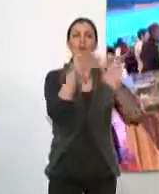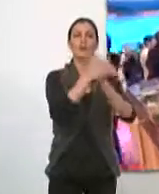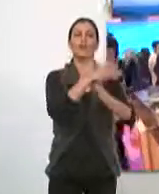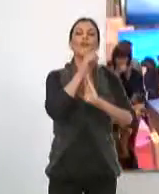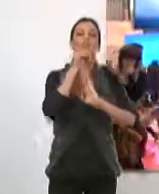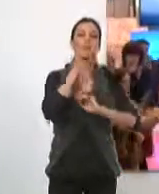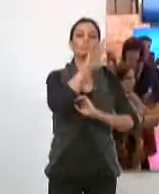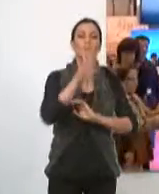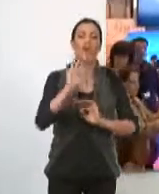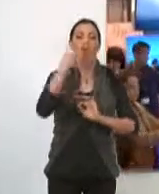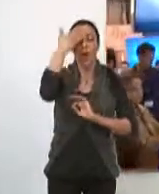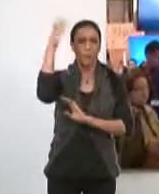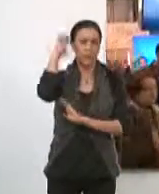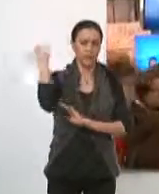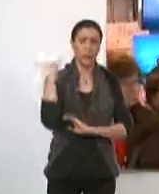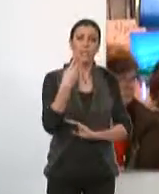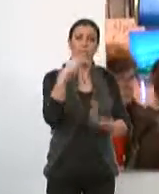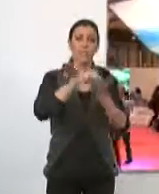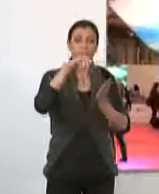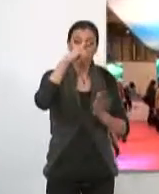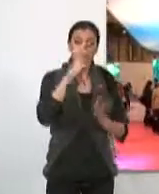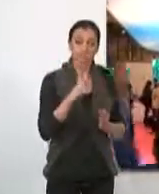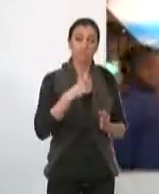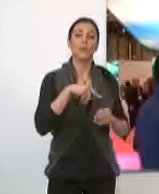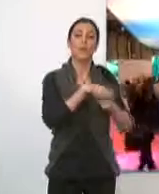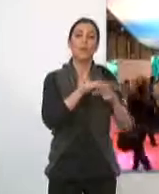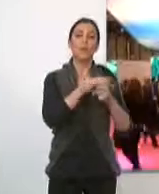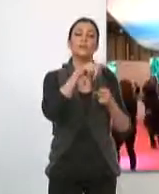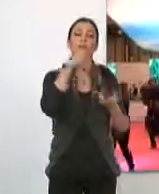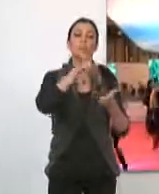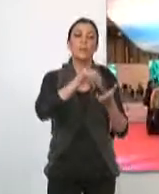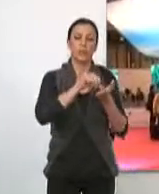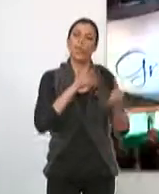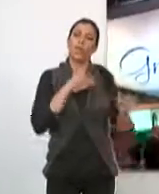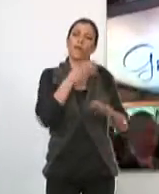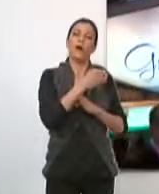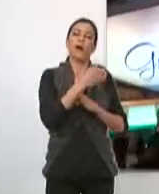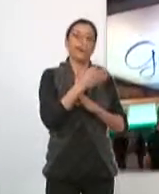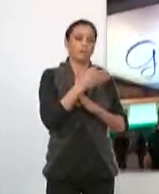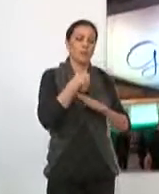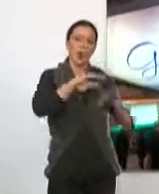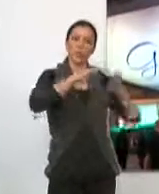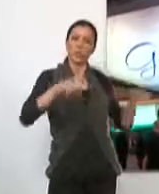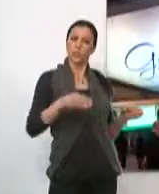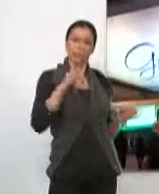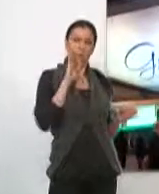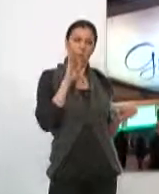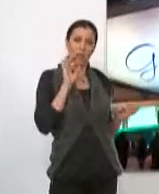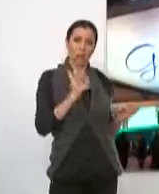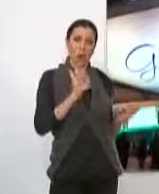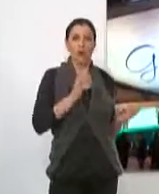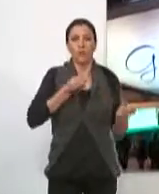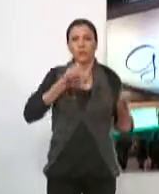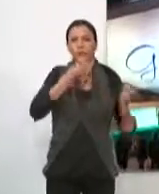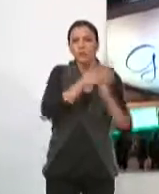a la alpojarra. Es el tercer año consecutivo en el que la provincia y capital acuden con el mismo expositor